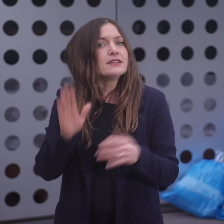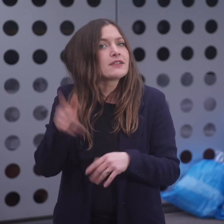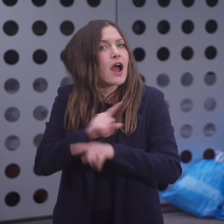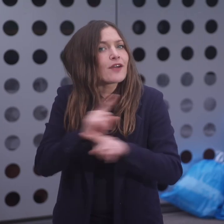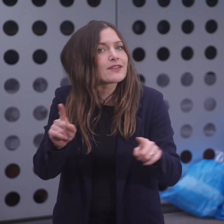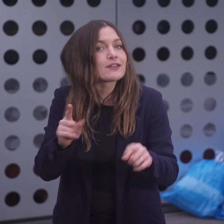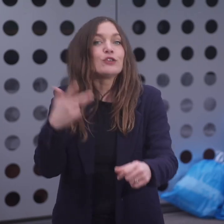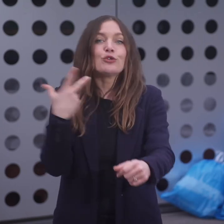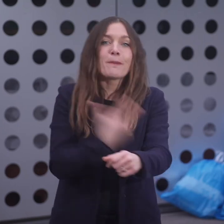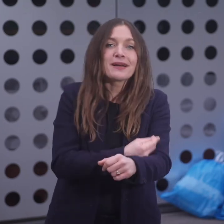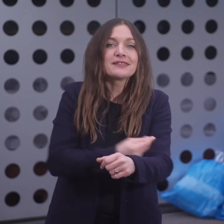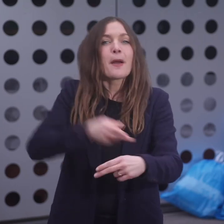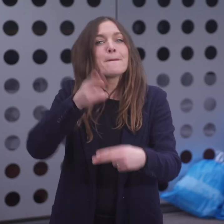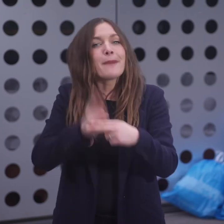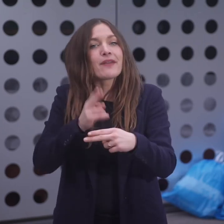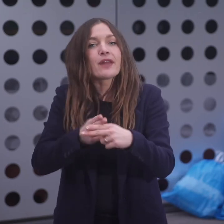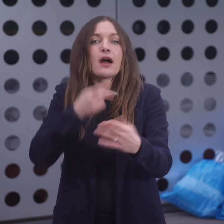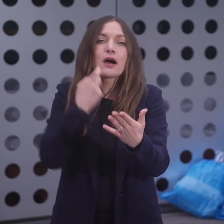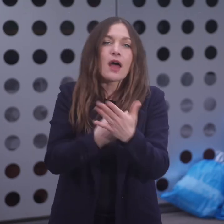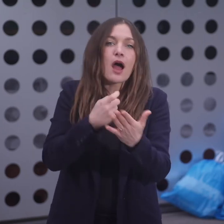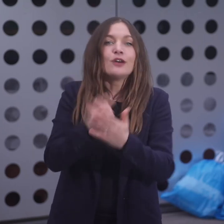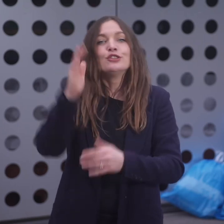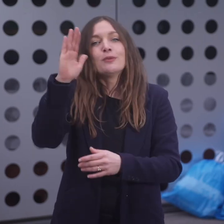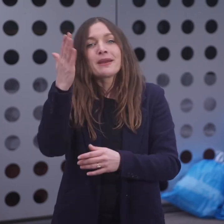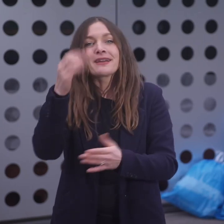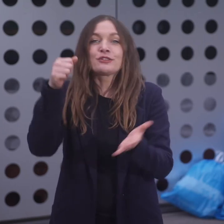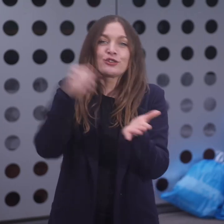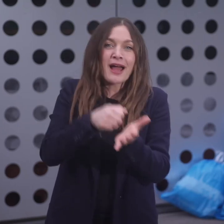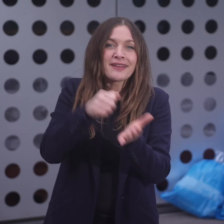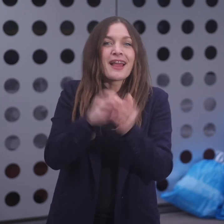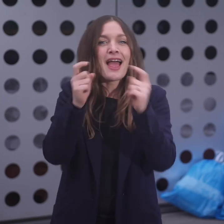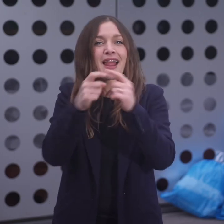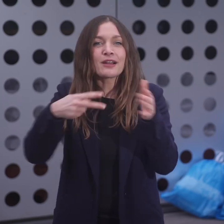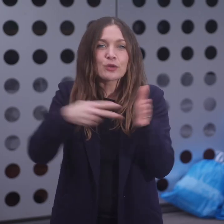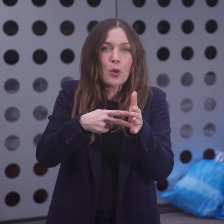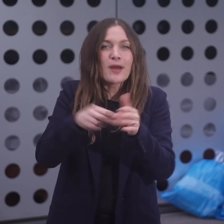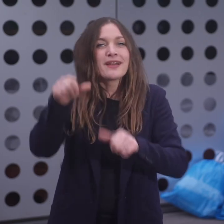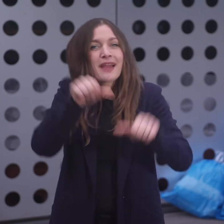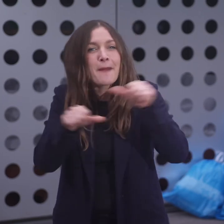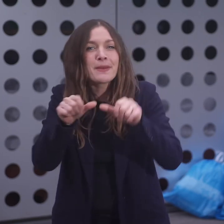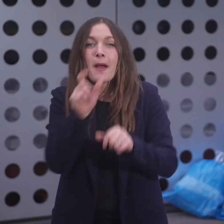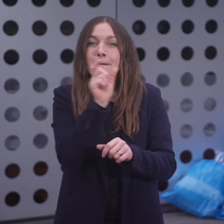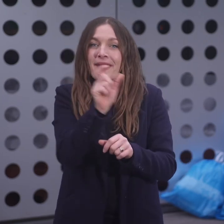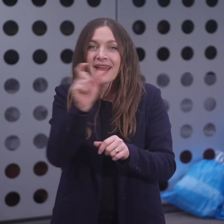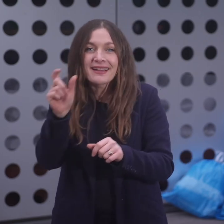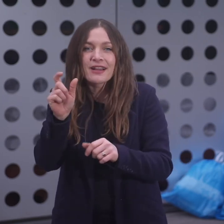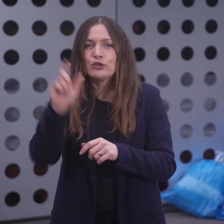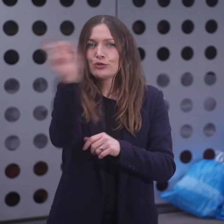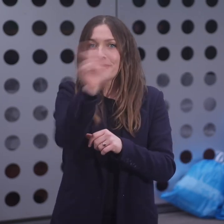Was darf nicht im Hauskericht entsorgt werden? Spritzen, Metall, Glas, Spiegel, Steingut, Elektrogeräte,